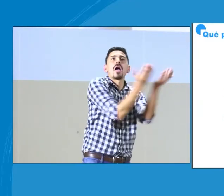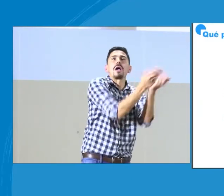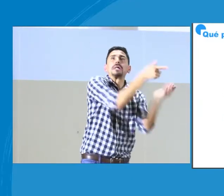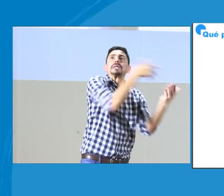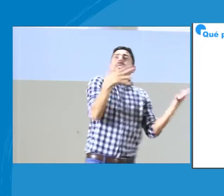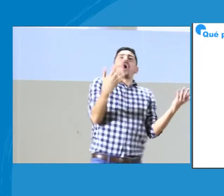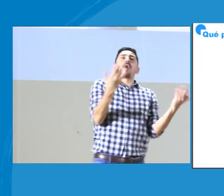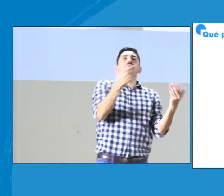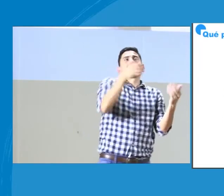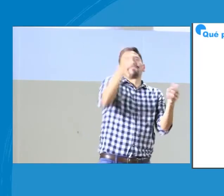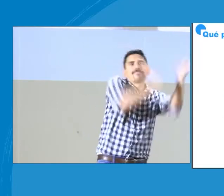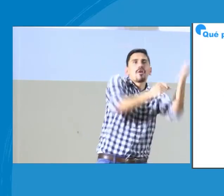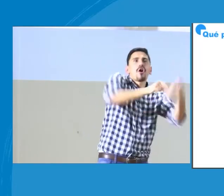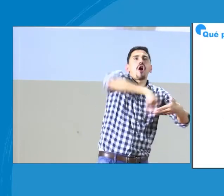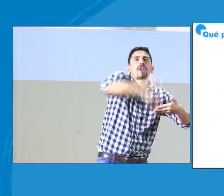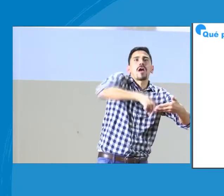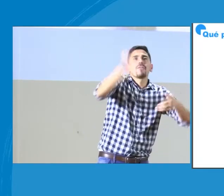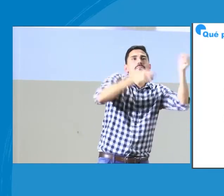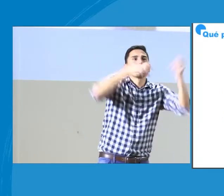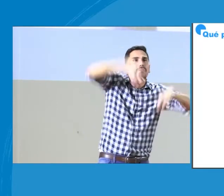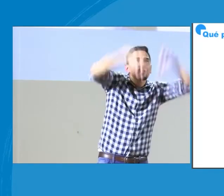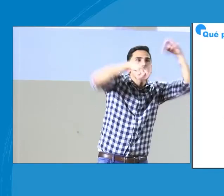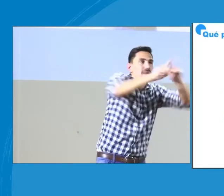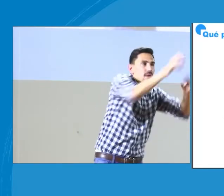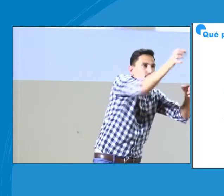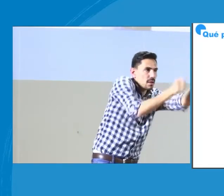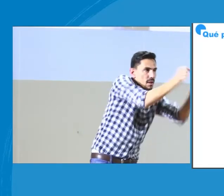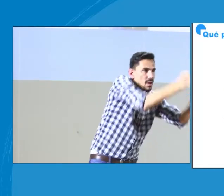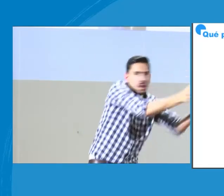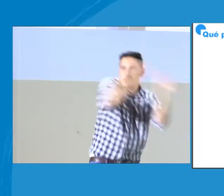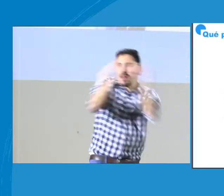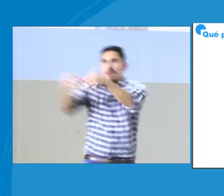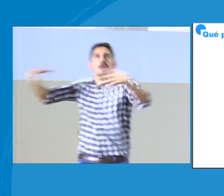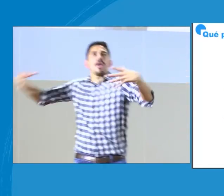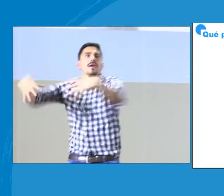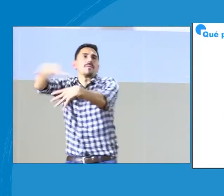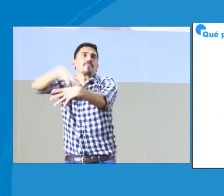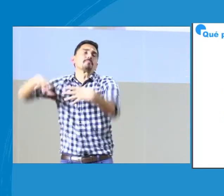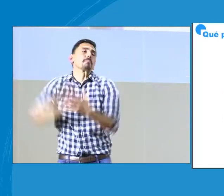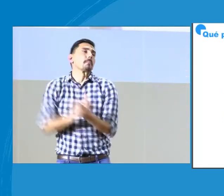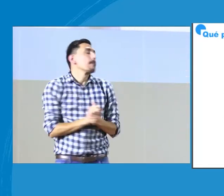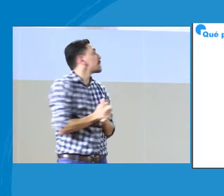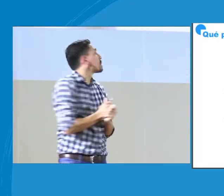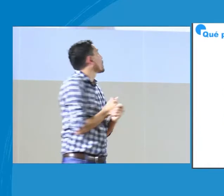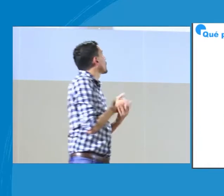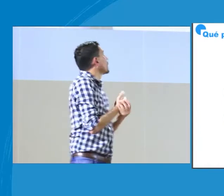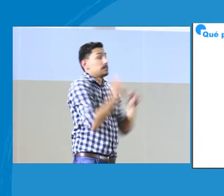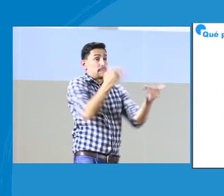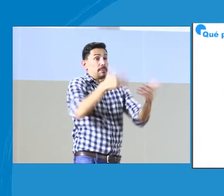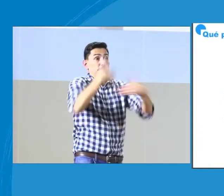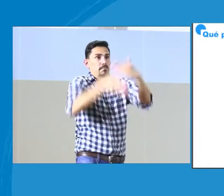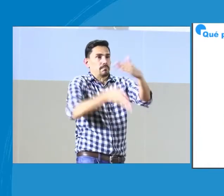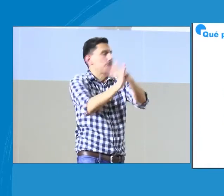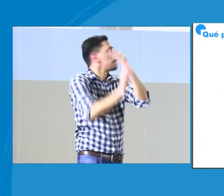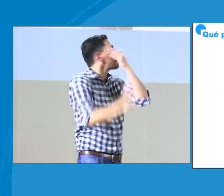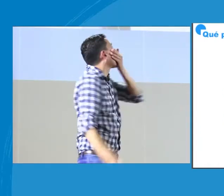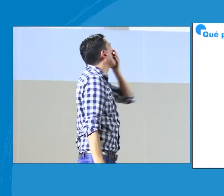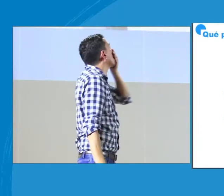las entidades educativas que están prestando y ofreciendo los servicios de educación. Porque, obviamente, tienen que contratar un equipo